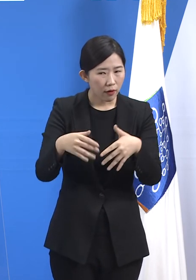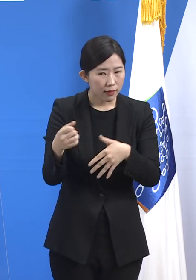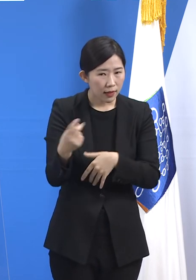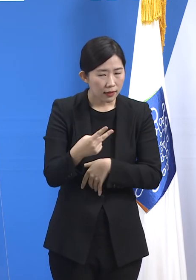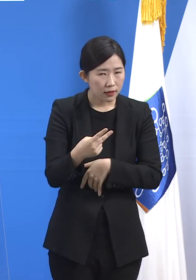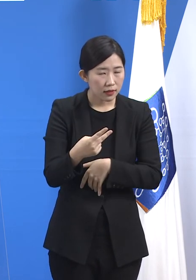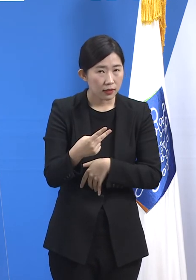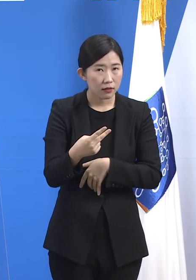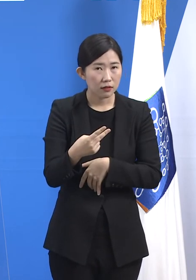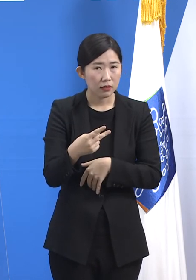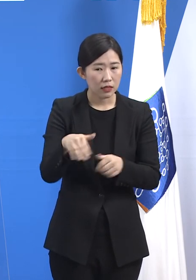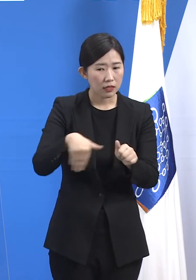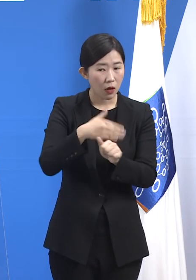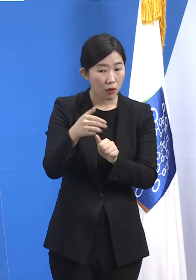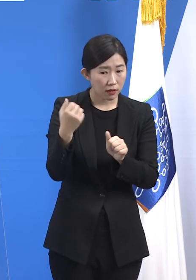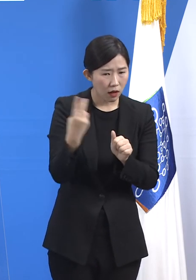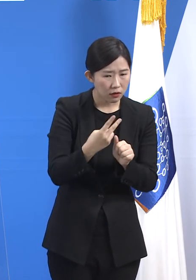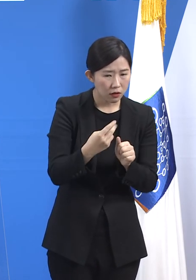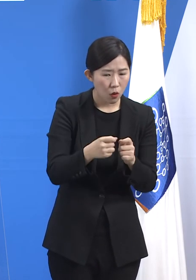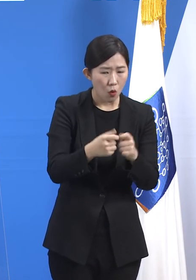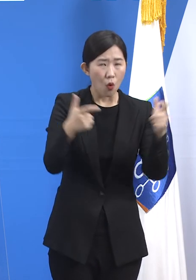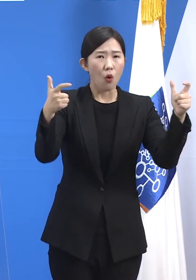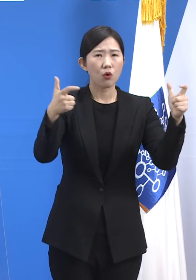가능성이 남아있다는 것입니다.